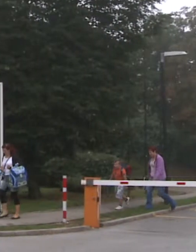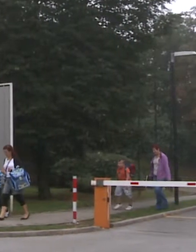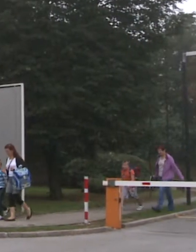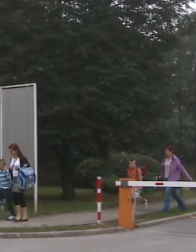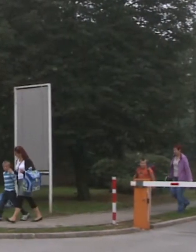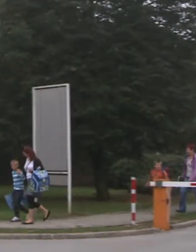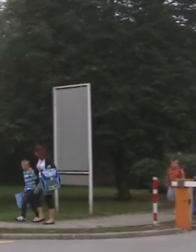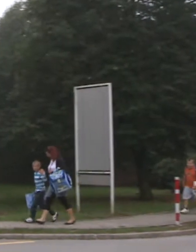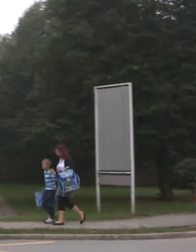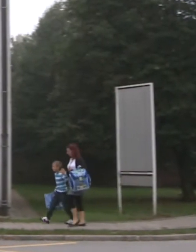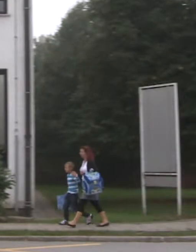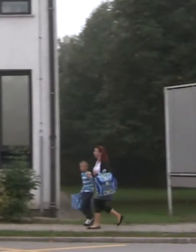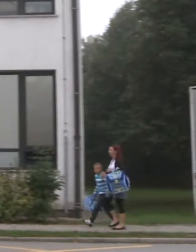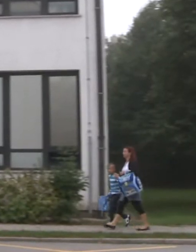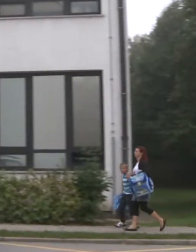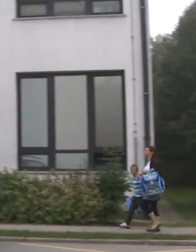Rečenje